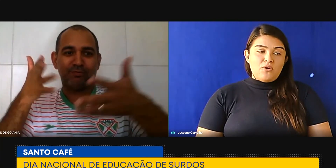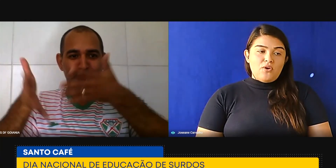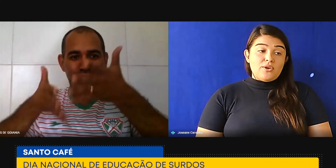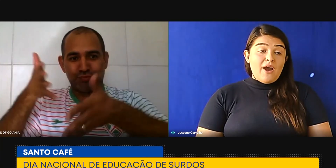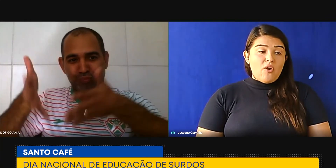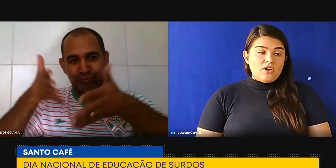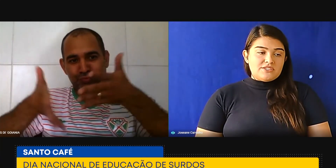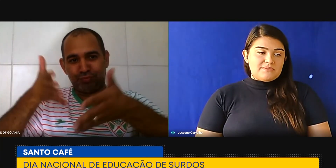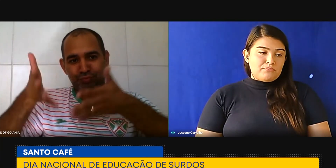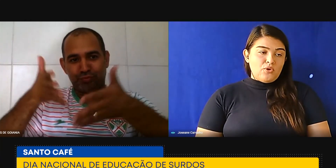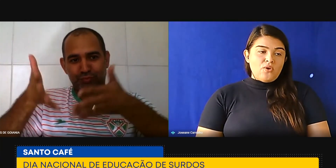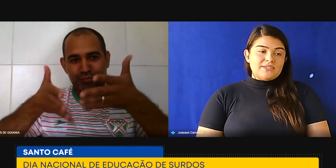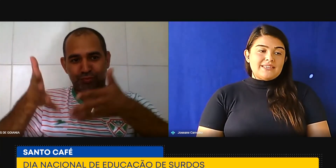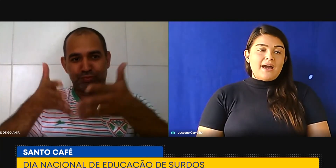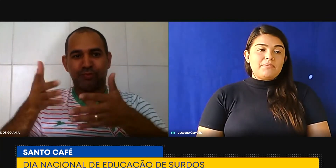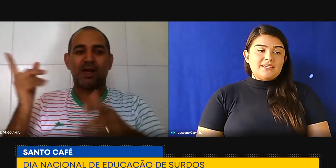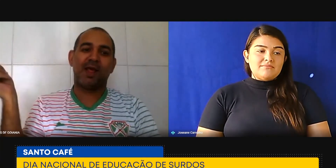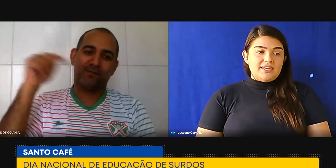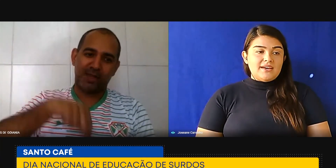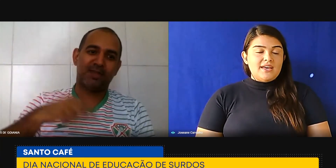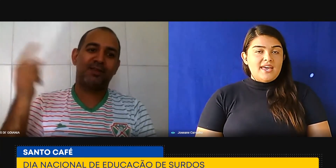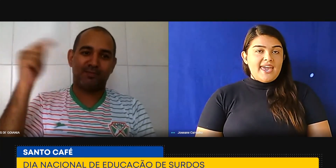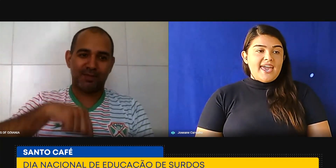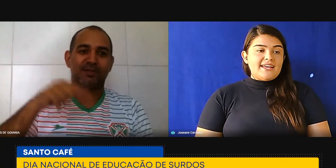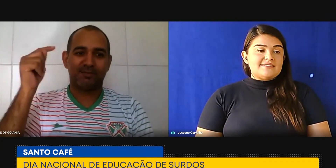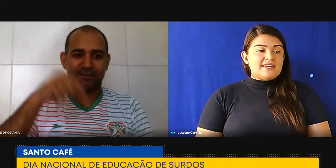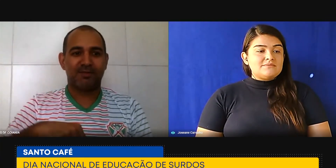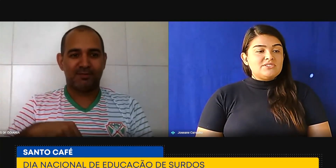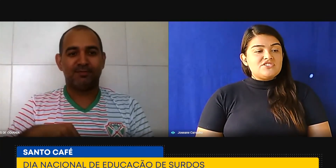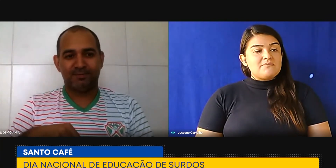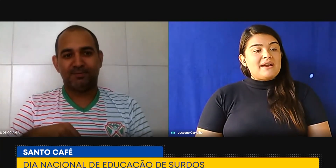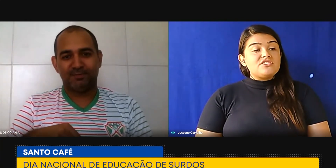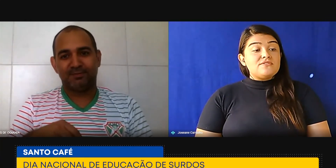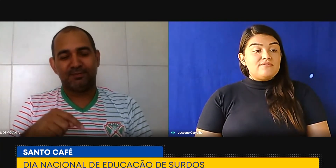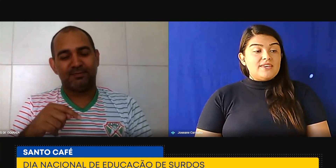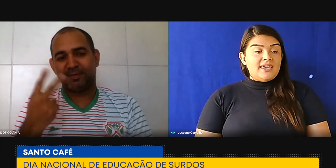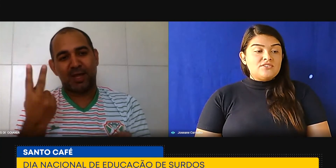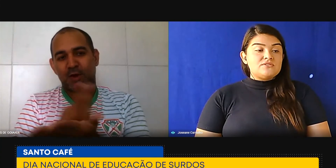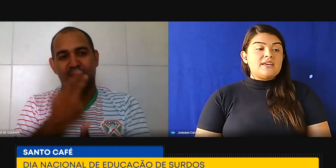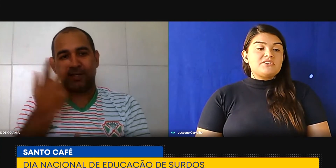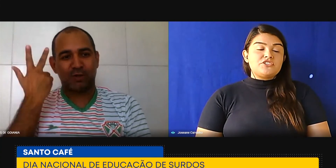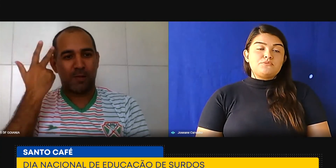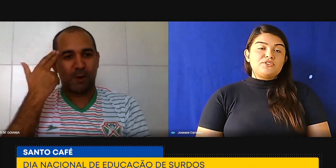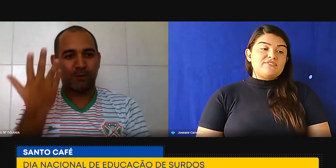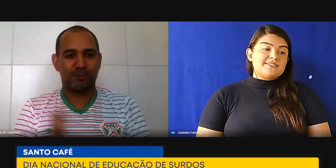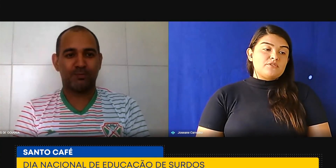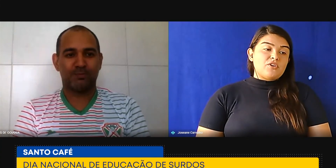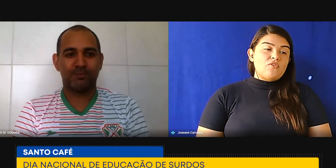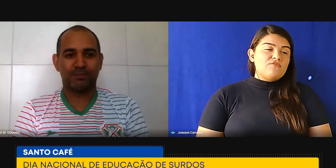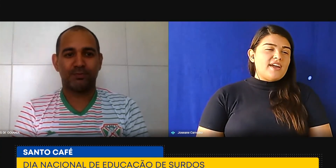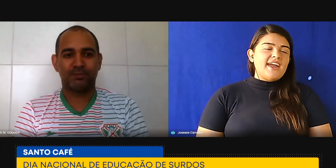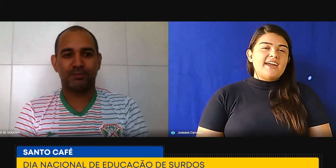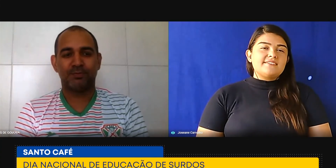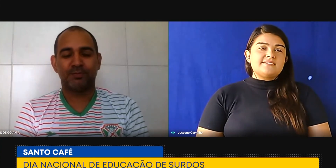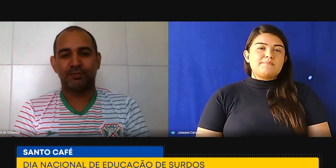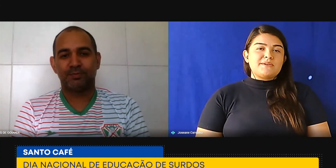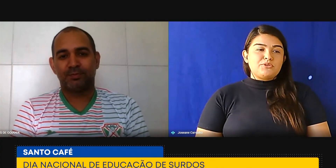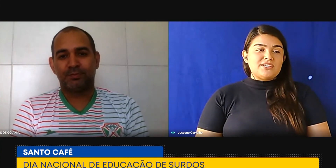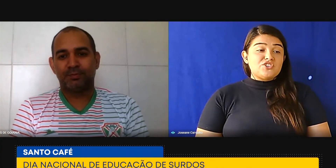apoio. Hoje, por conta da pandemia, é realizada muitas chamadas de vídeo, né, para a gente poder fazer uma conversa, para poder